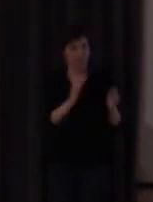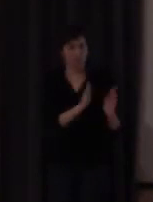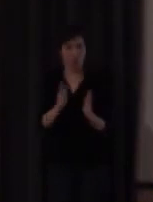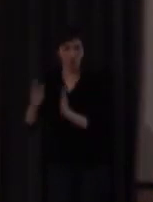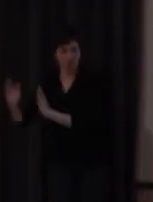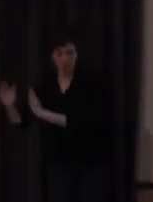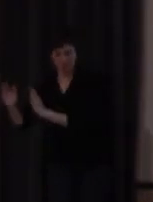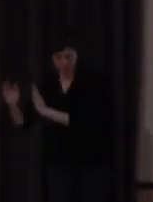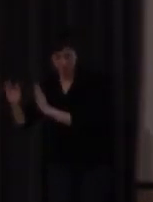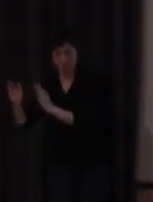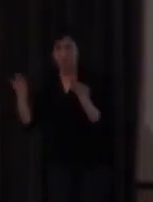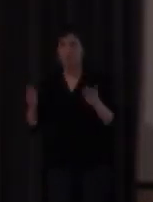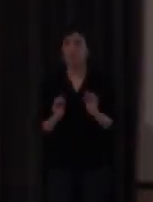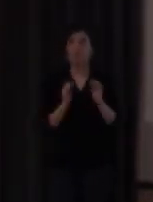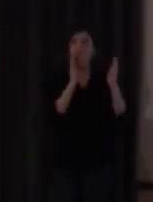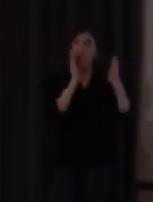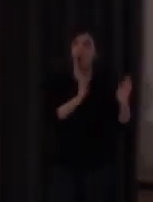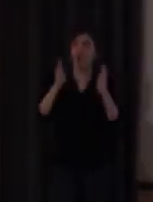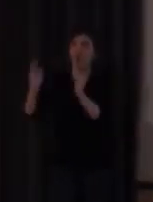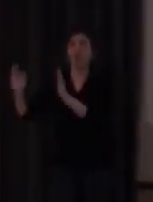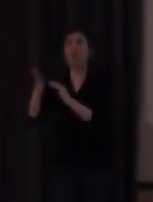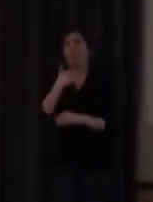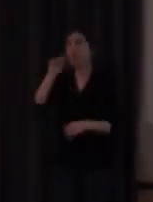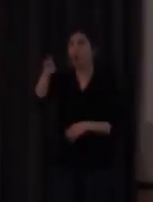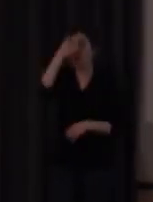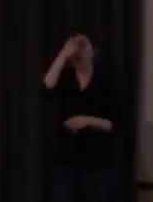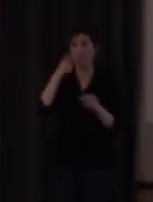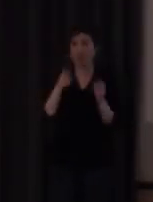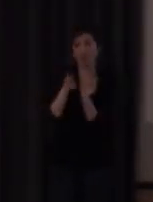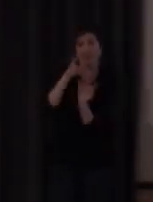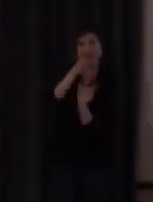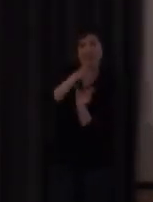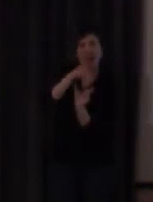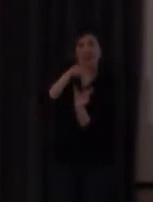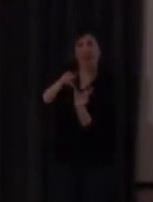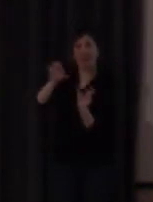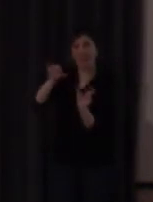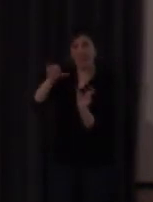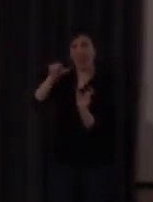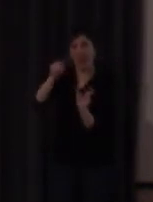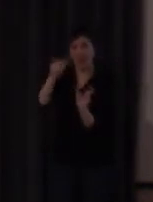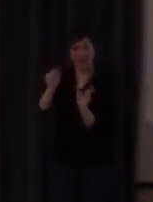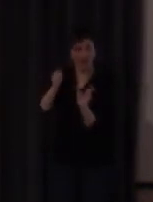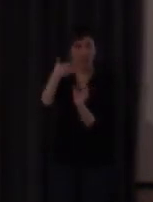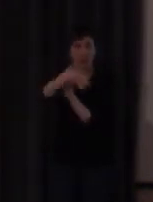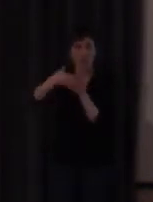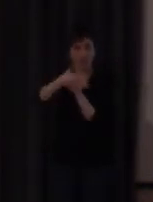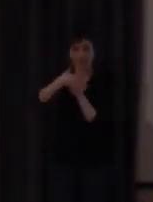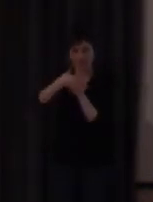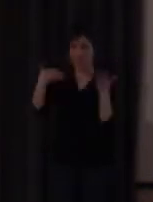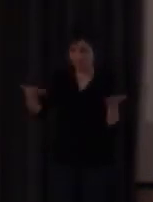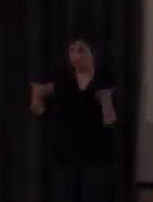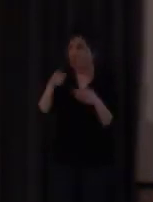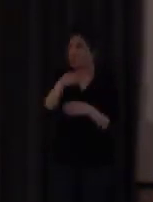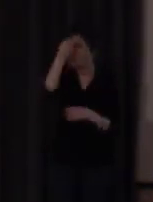un orden que se corresponde con una concepción de la sílaba en lengua de signos que y creo que ahí está